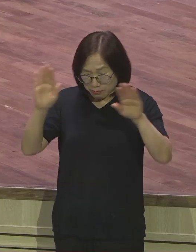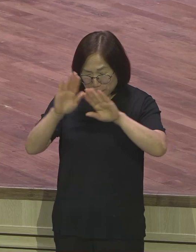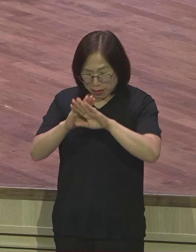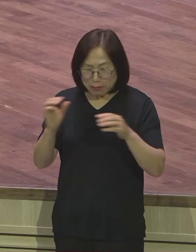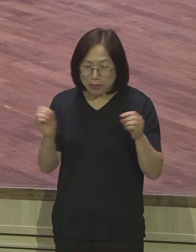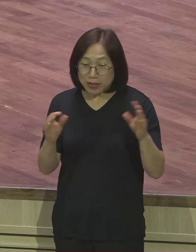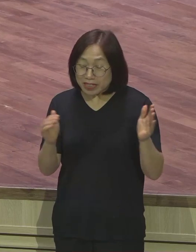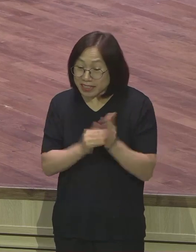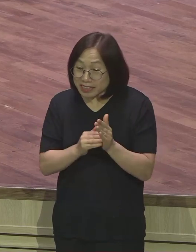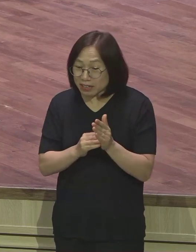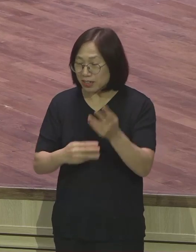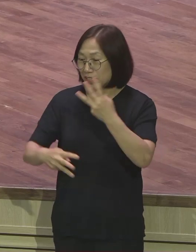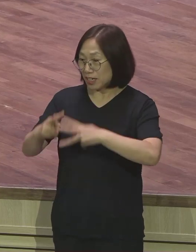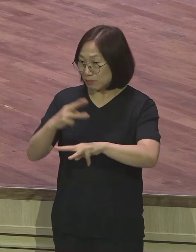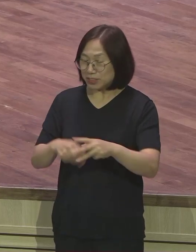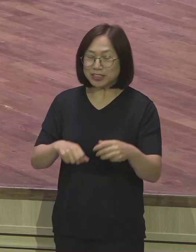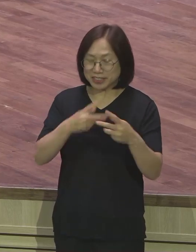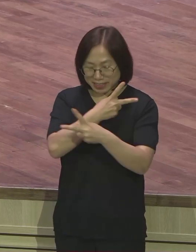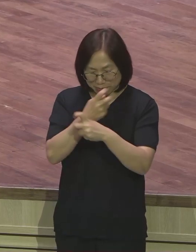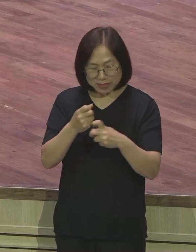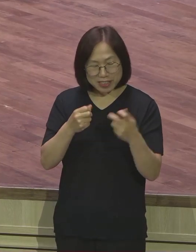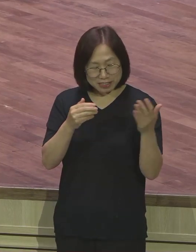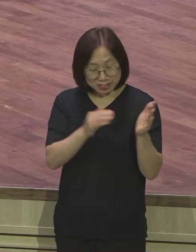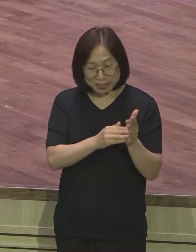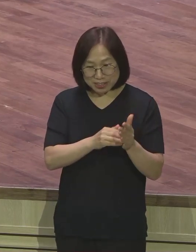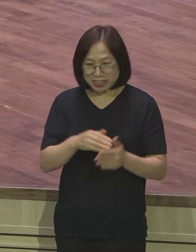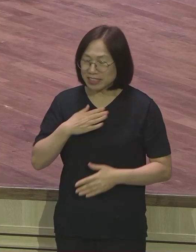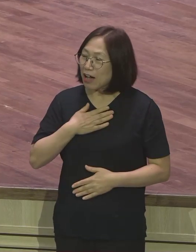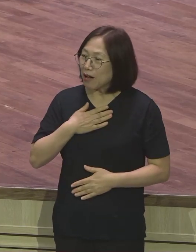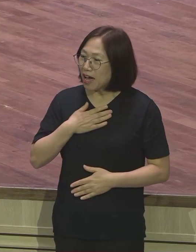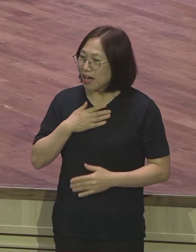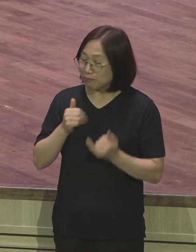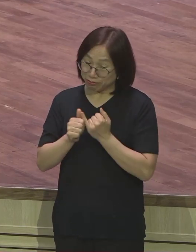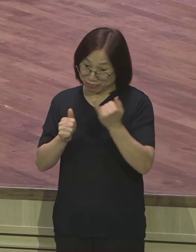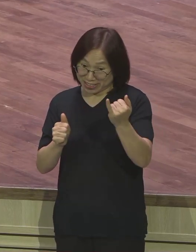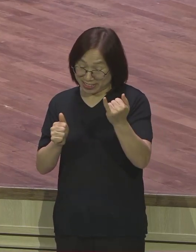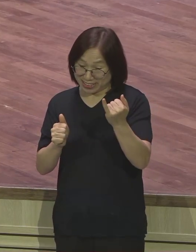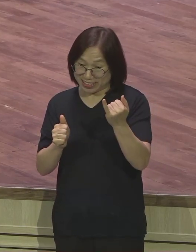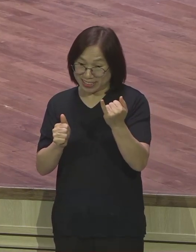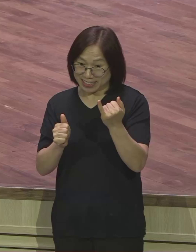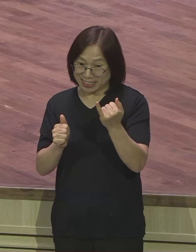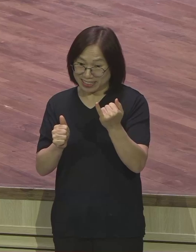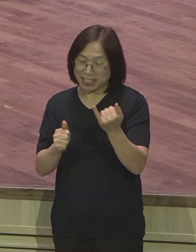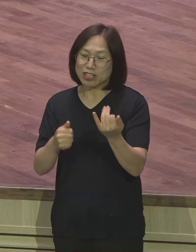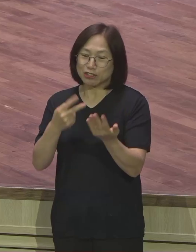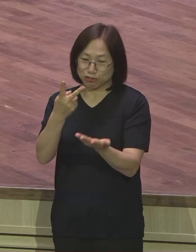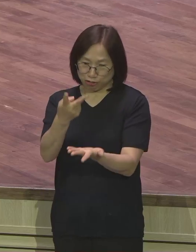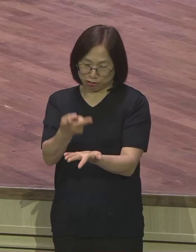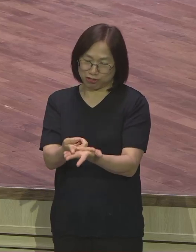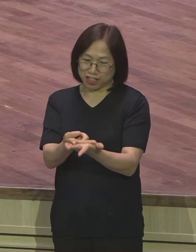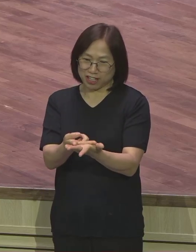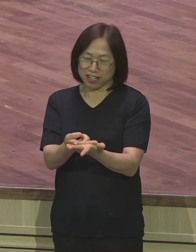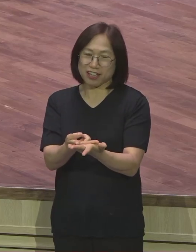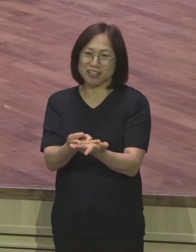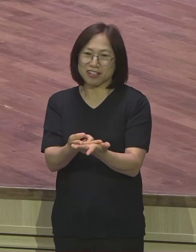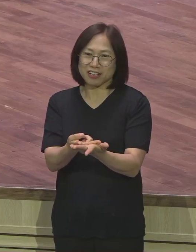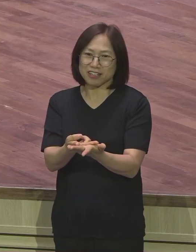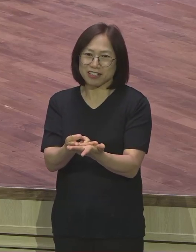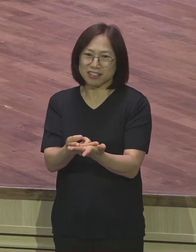이제 랩몬트는 잠자리에 들고 저하고 저희 집사람이 이제 침대에 누웠는데 잠이 오지를